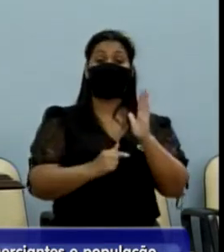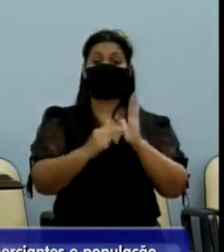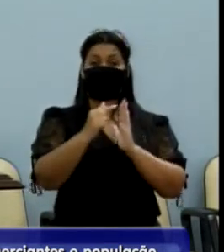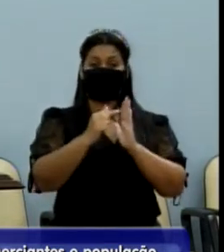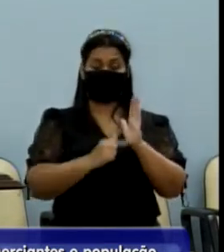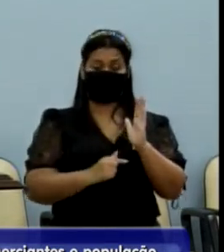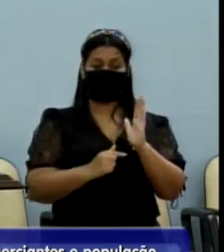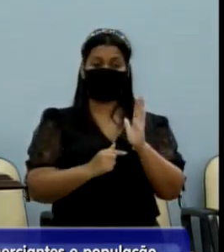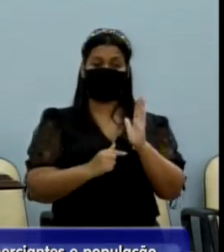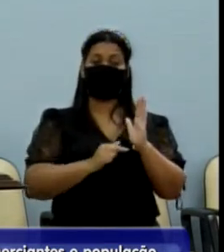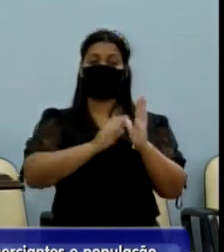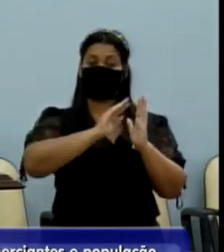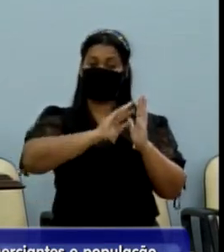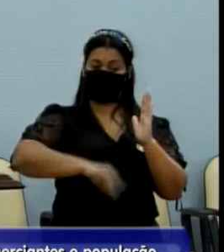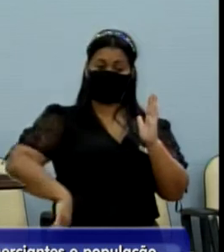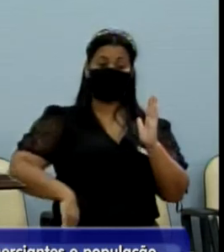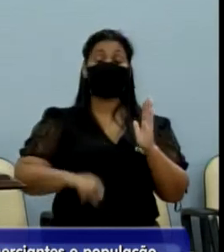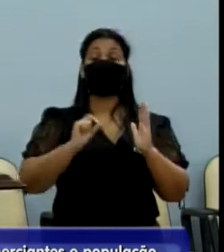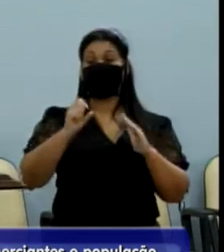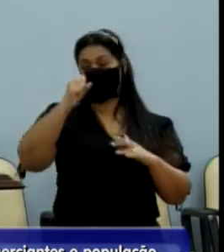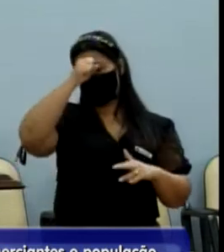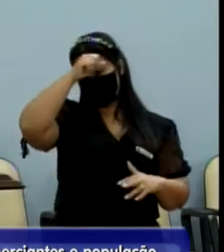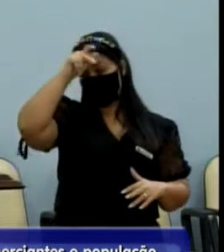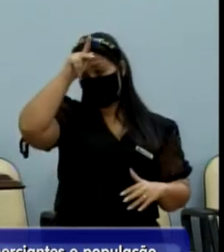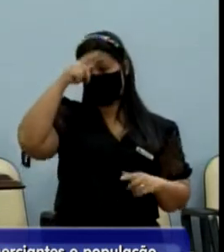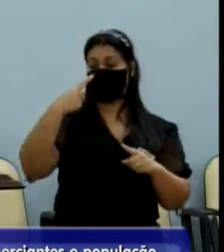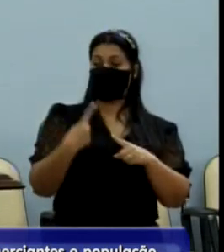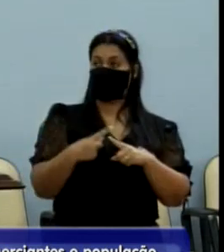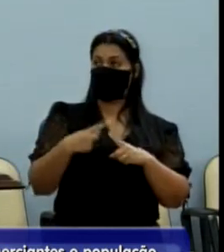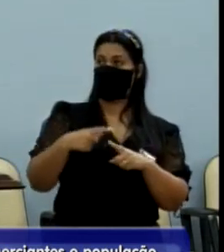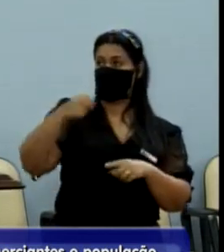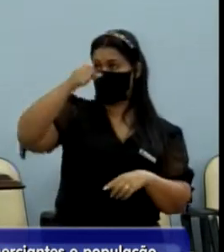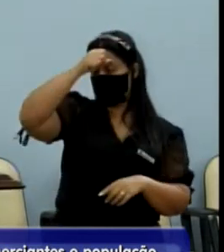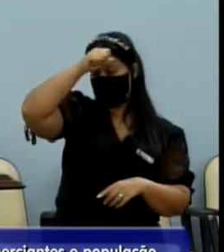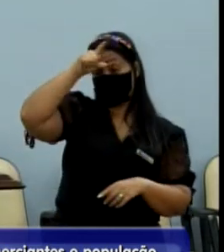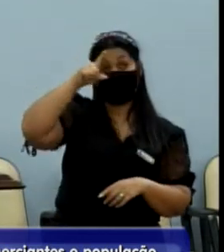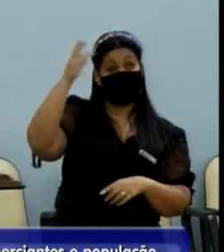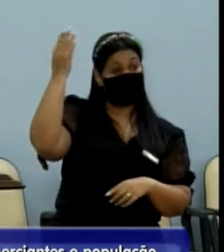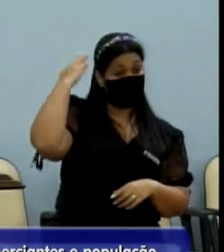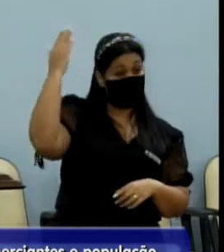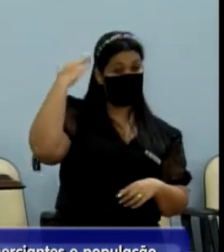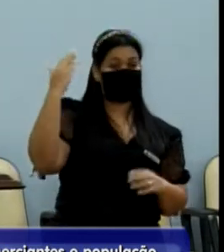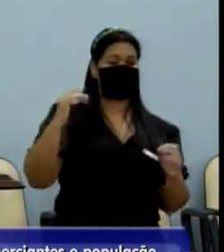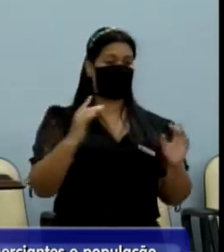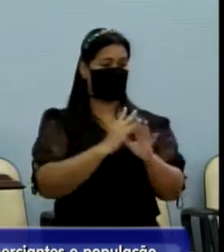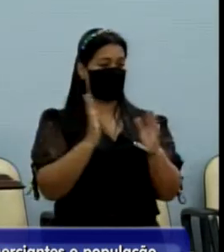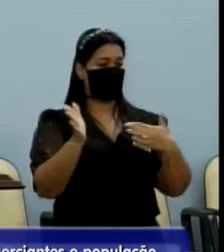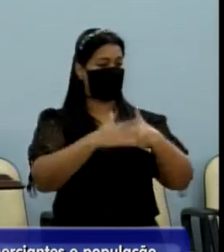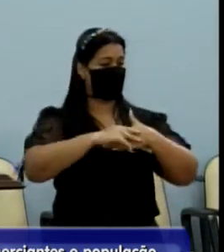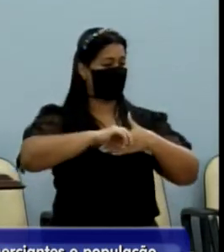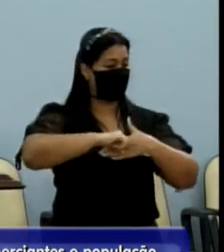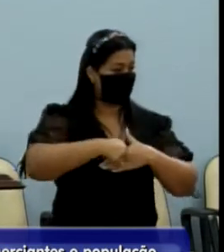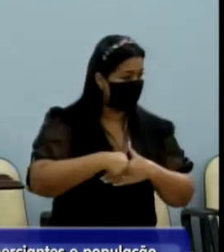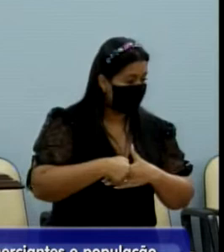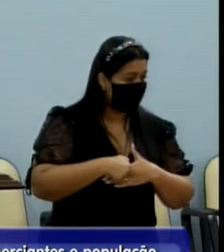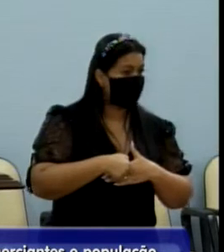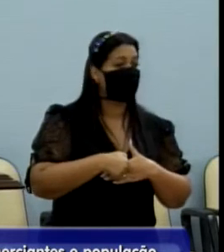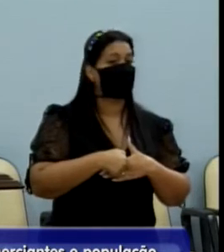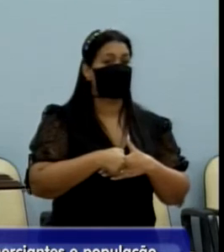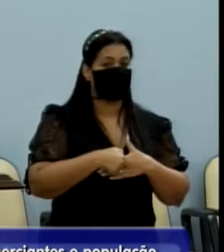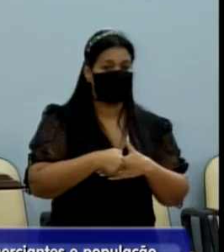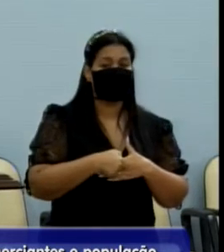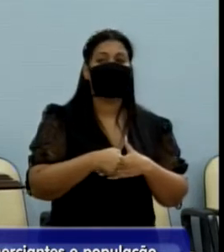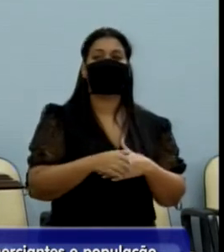Executivo. Porque o Executivo, quando fechou a cidade, fechou e mandou multar. Correto, Peixão?